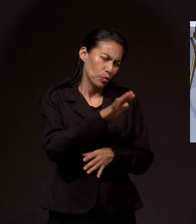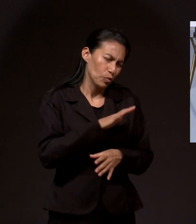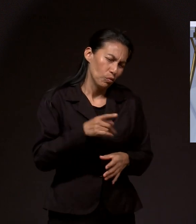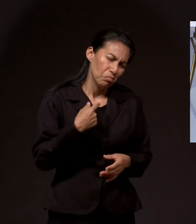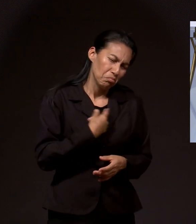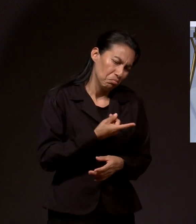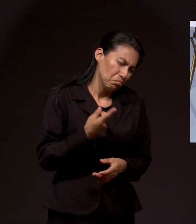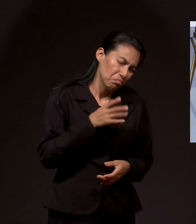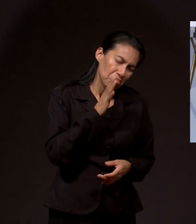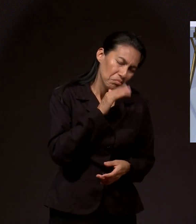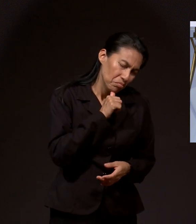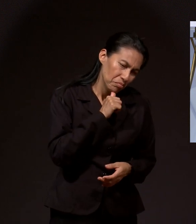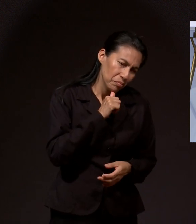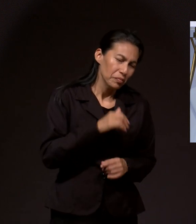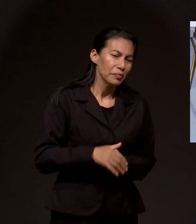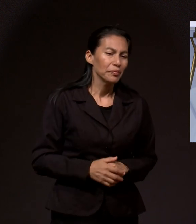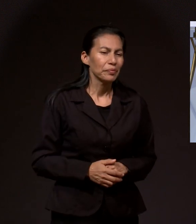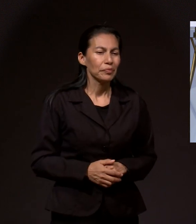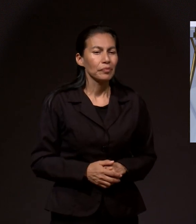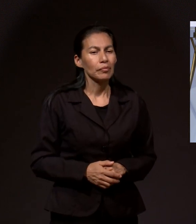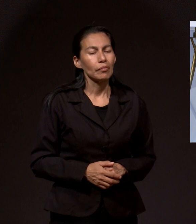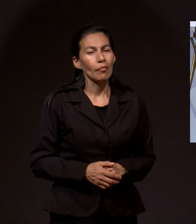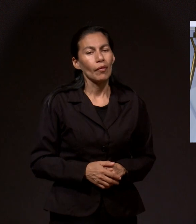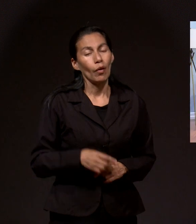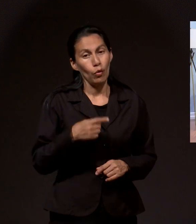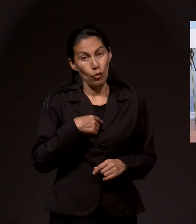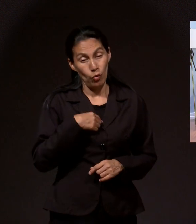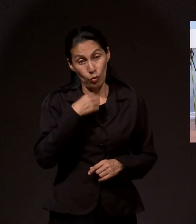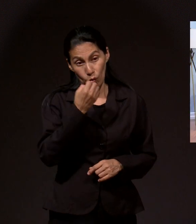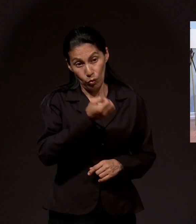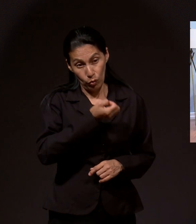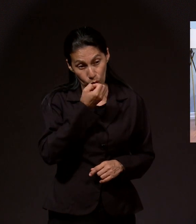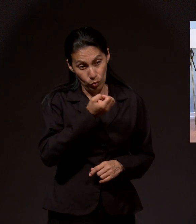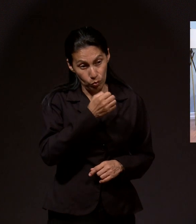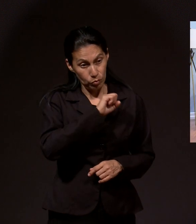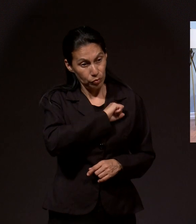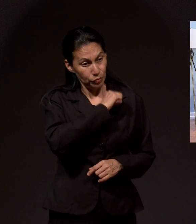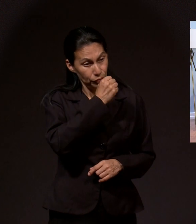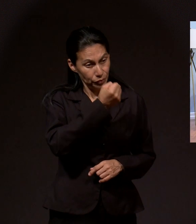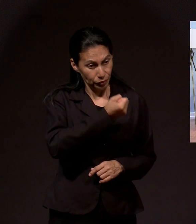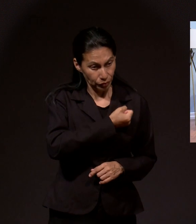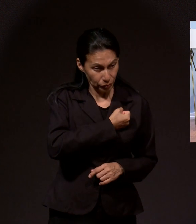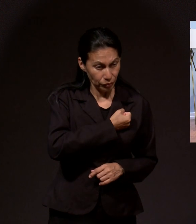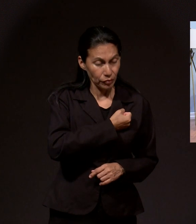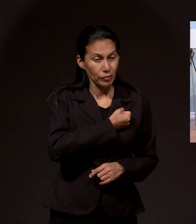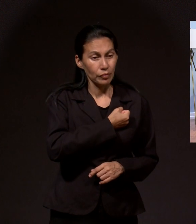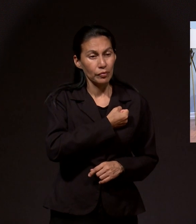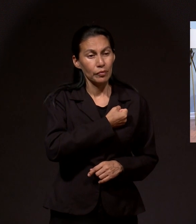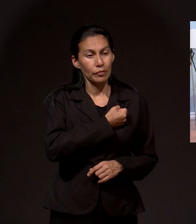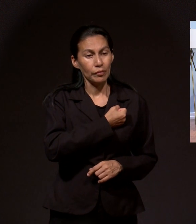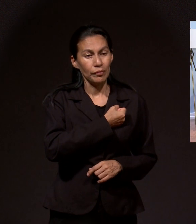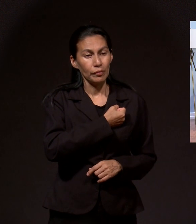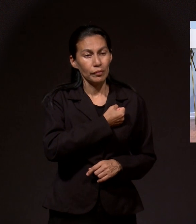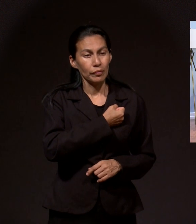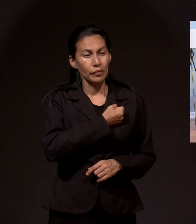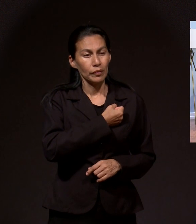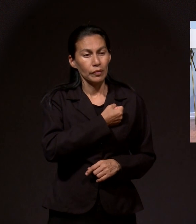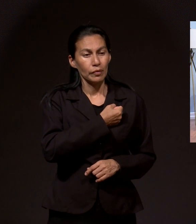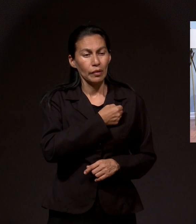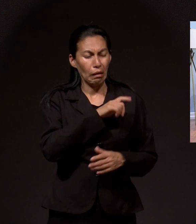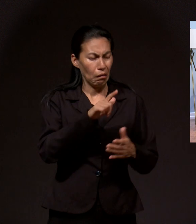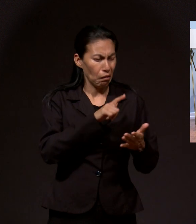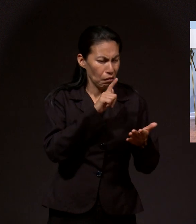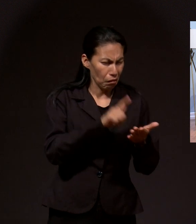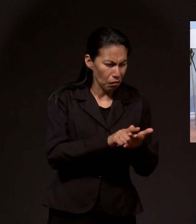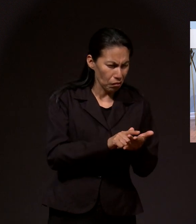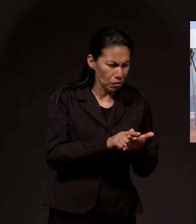aquello que no podemos hacer. Así que si yo oro por la salud, yo tengo que obedecer